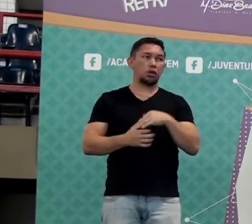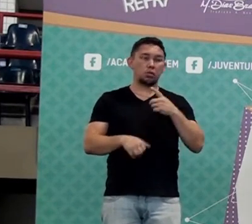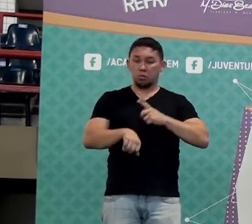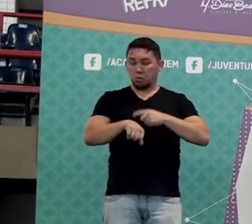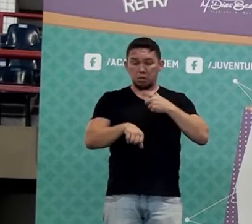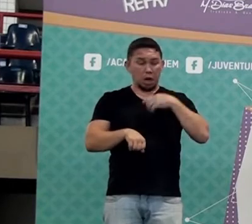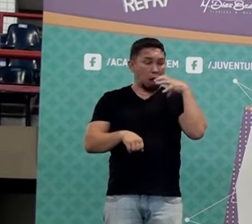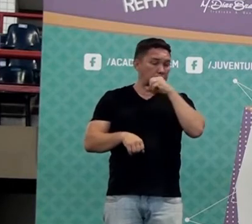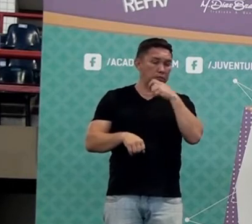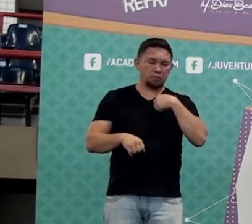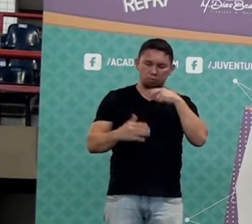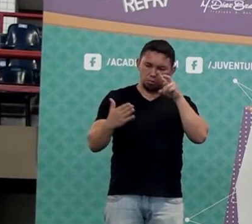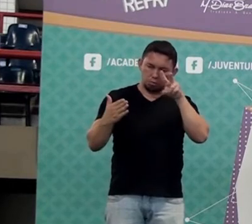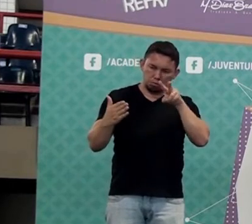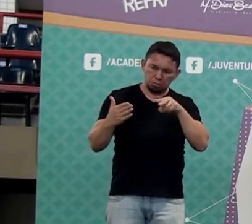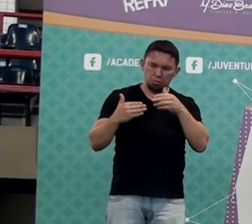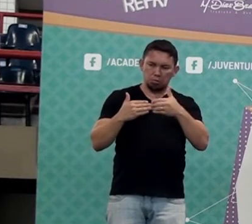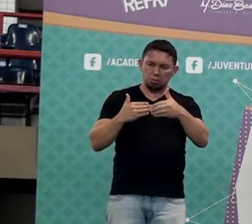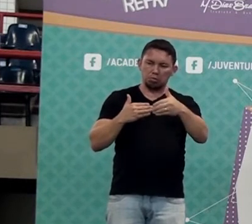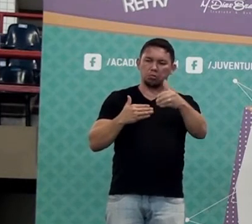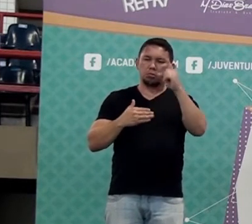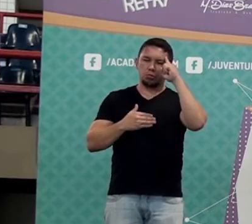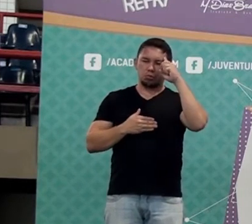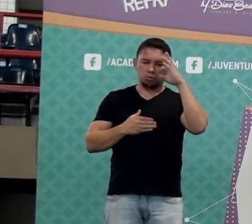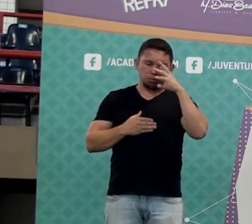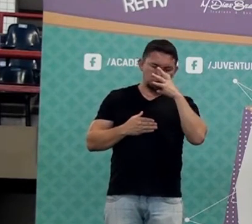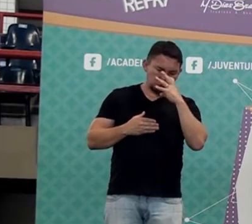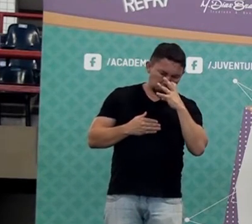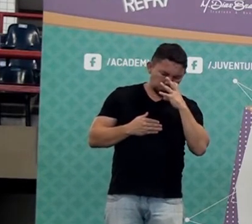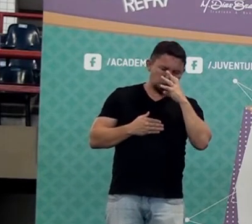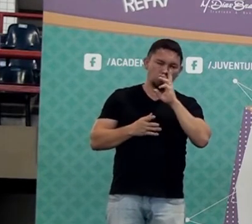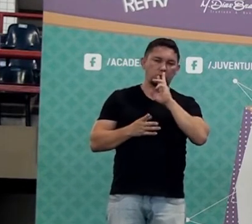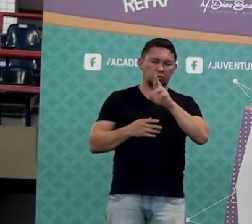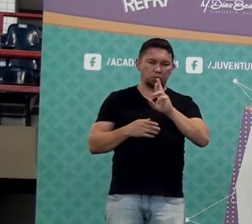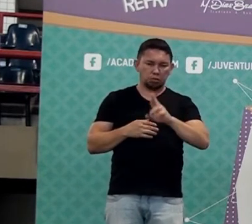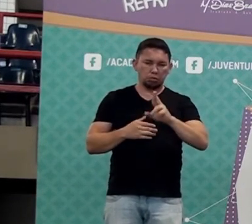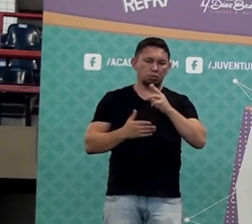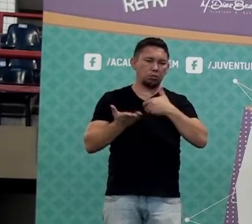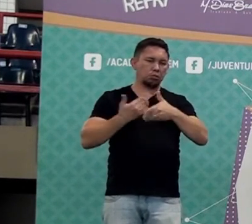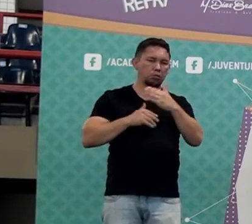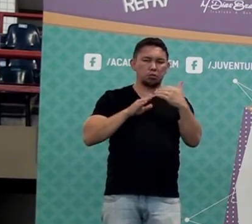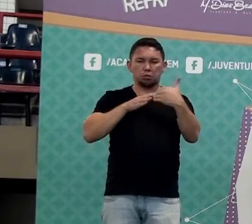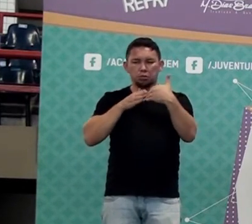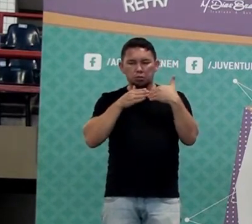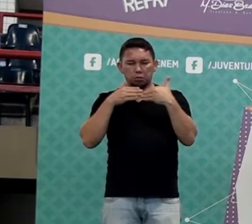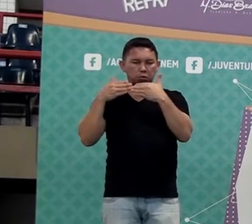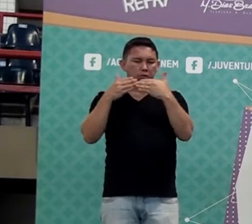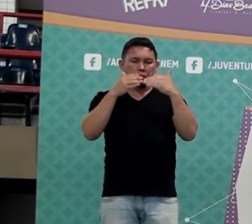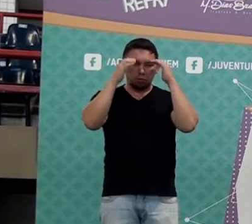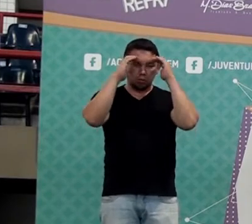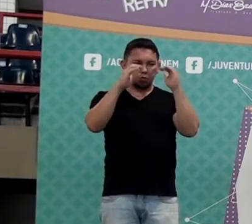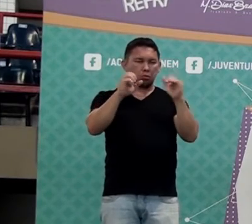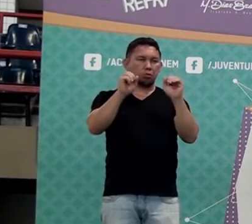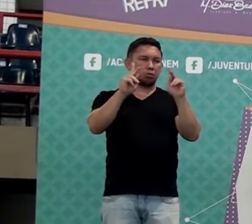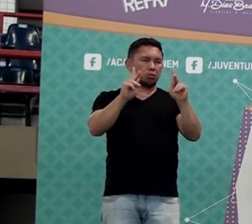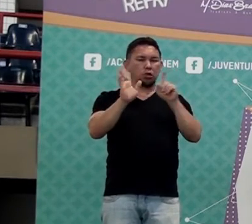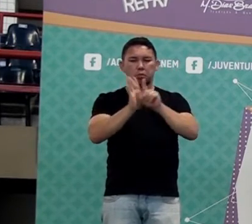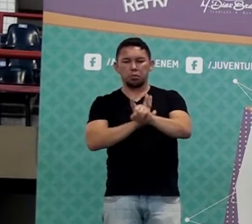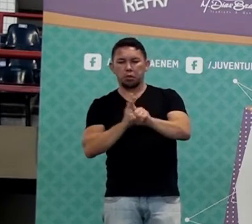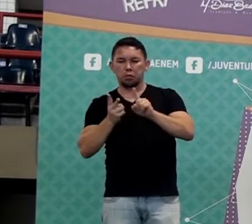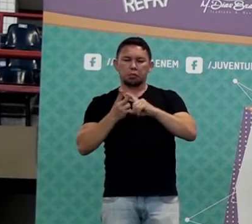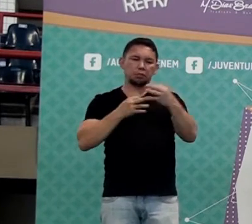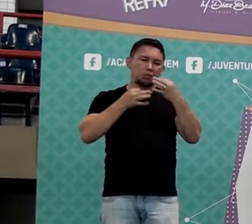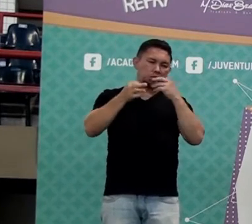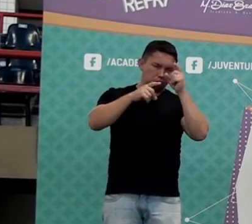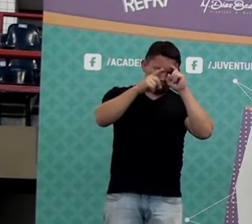imediato, mas ao longo aí dos dias eu vou olhando e o que der pra eu conversar com vocês, atender o pedido de vocês, se uma questão, alguma coisa